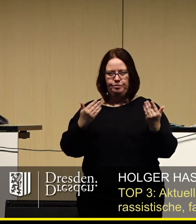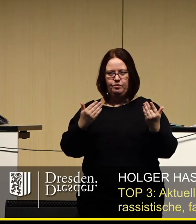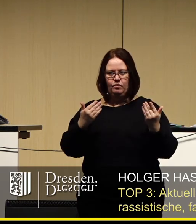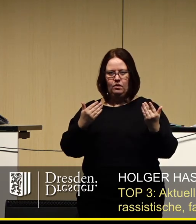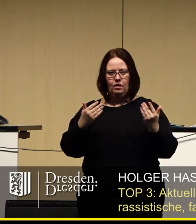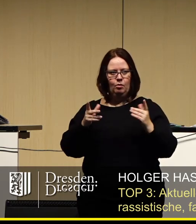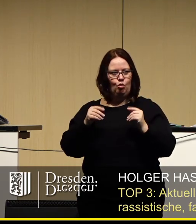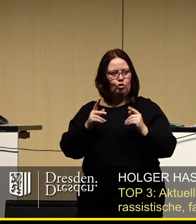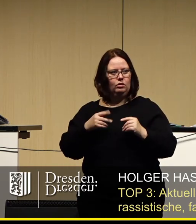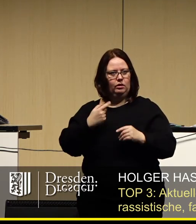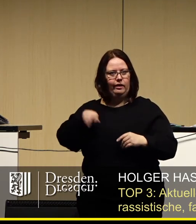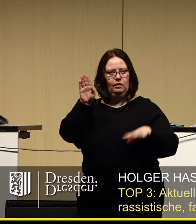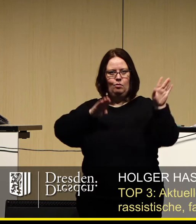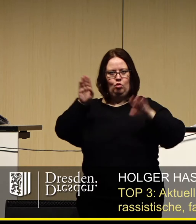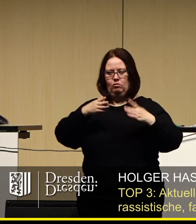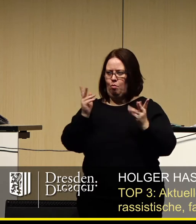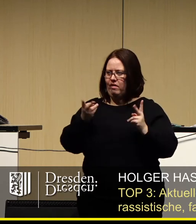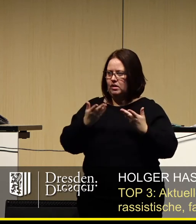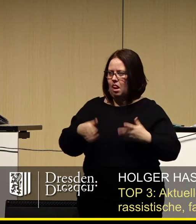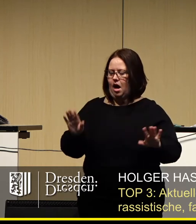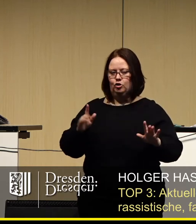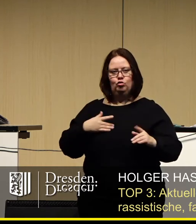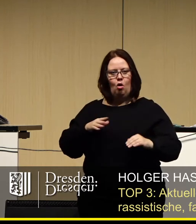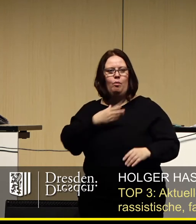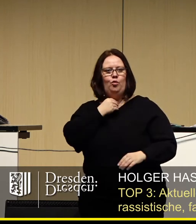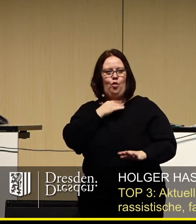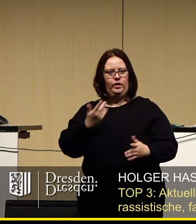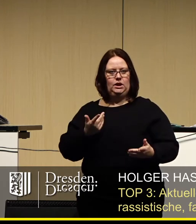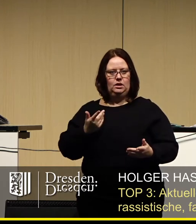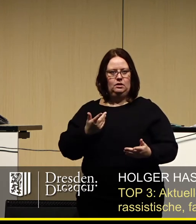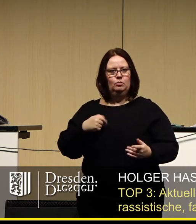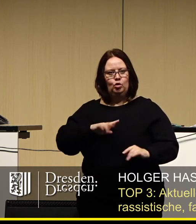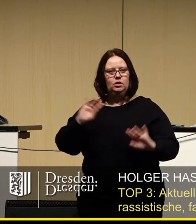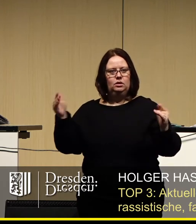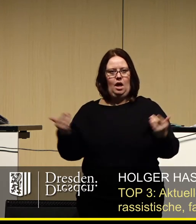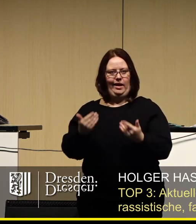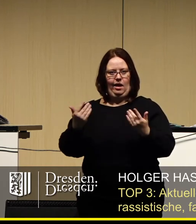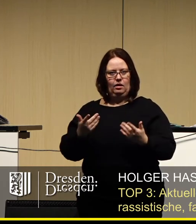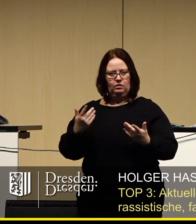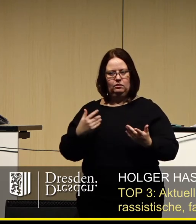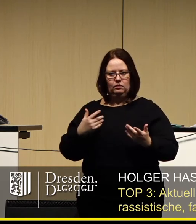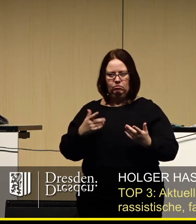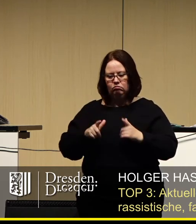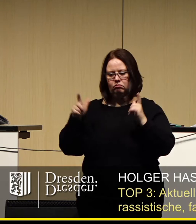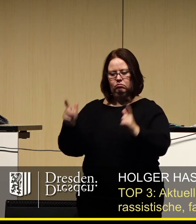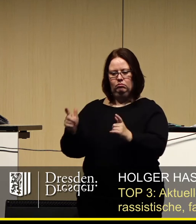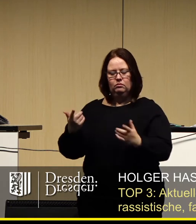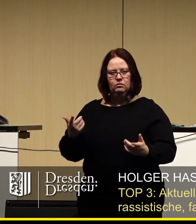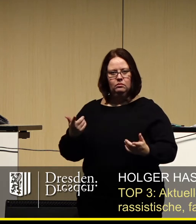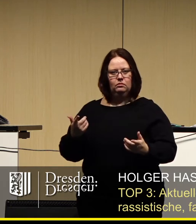einem jeden aufrechten Demokraten leicht fallen und geradezu ein Bedürfnis sein, dagegen entschieden, Stellung zu beziehen.